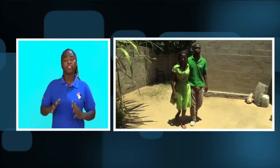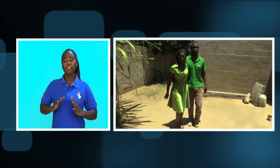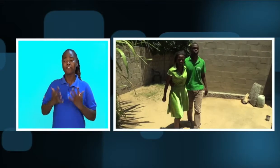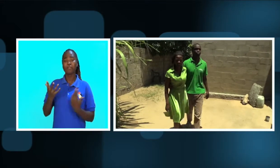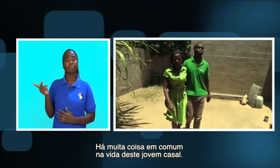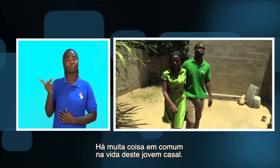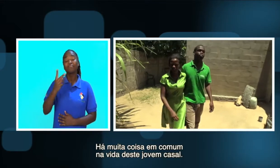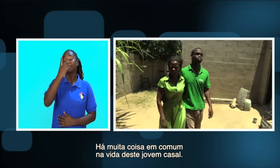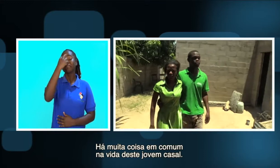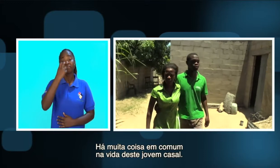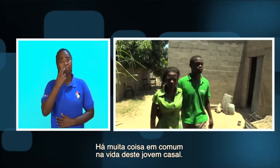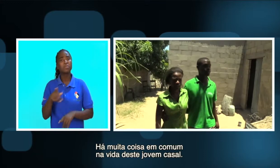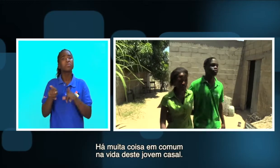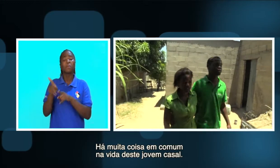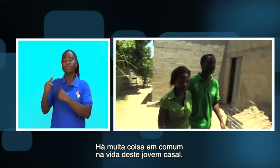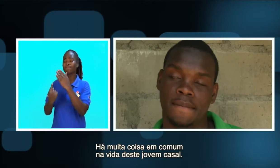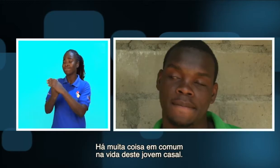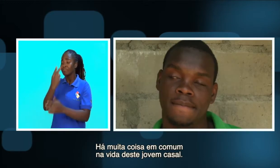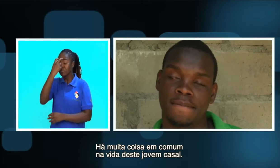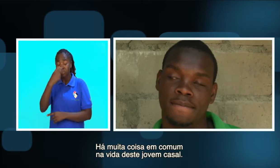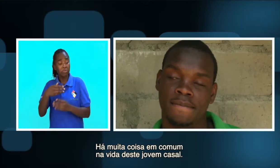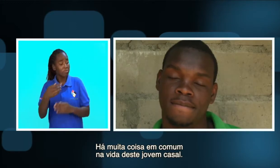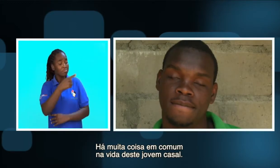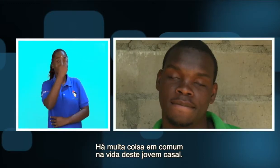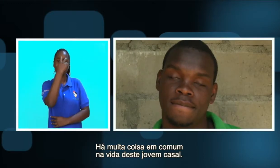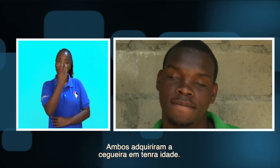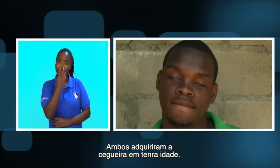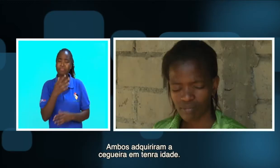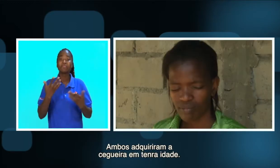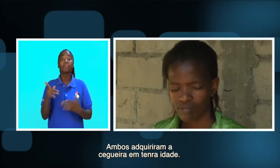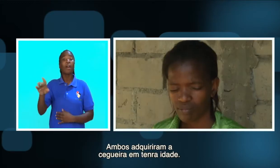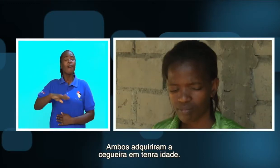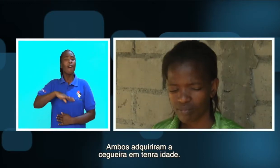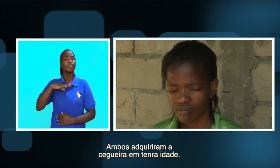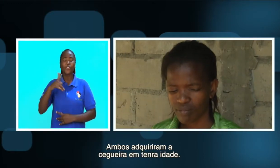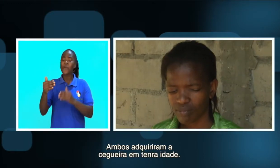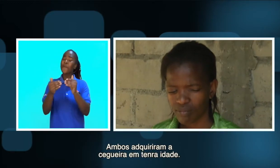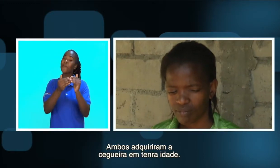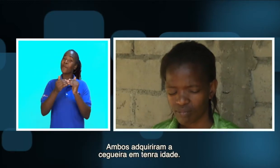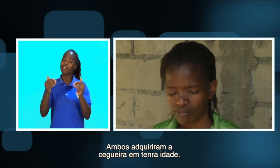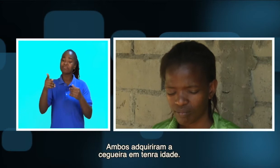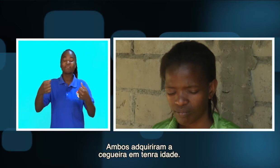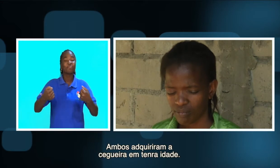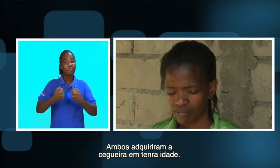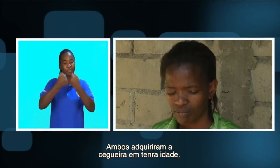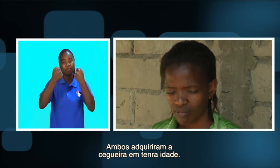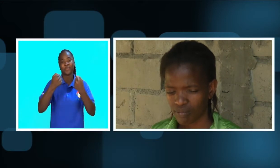Há muita coisa em comum na vida deste jovem casal. Ambos adquiriram a cegueira inteira idade.